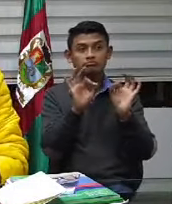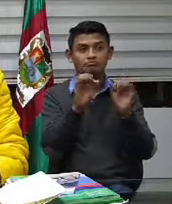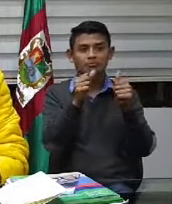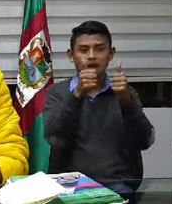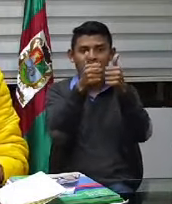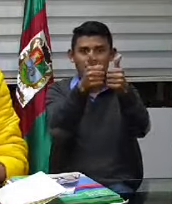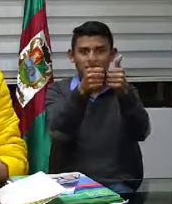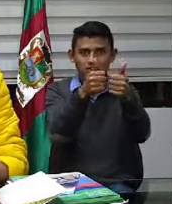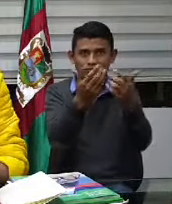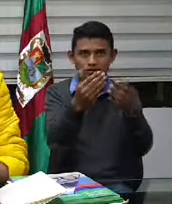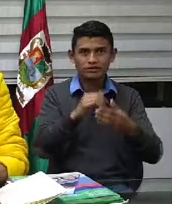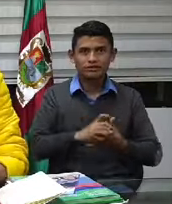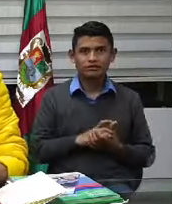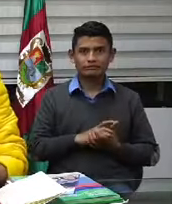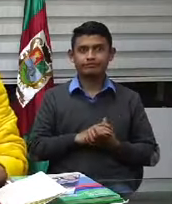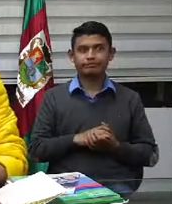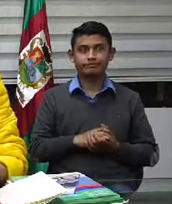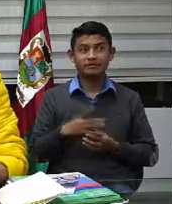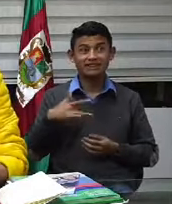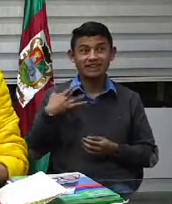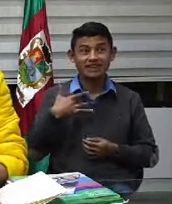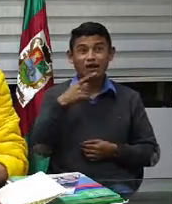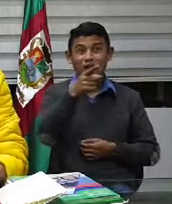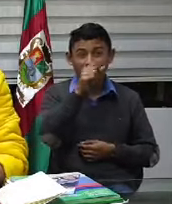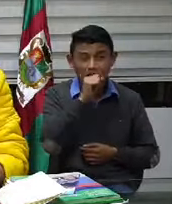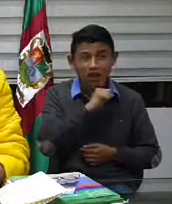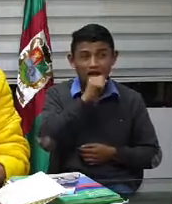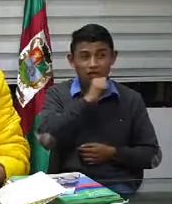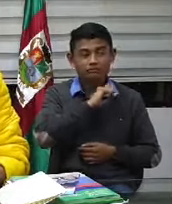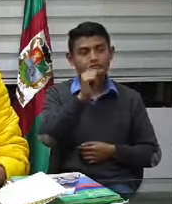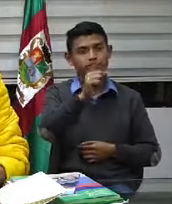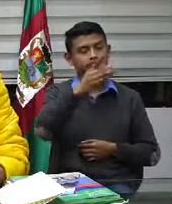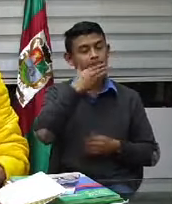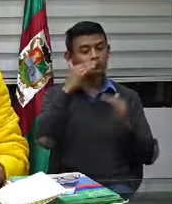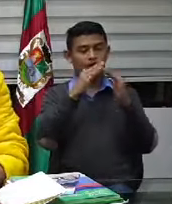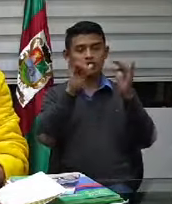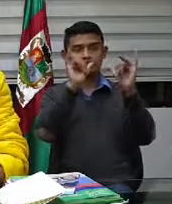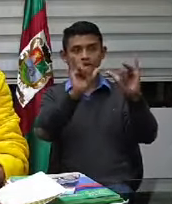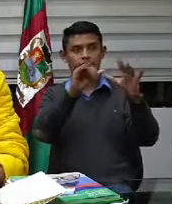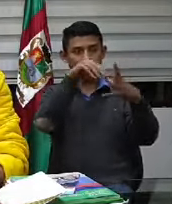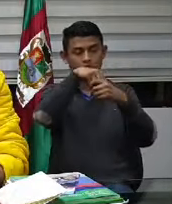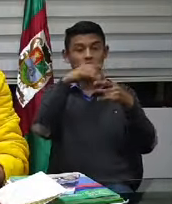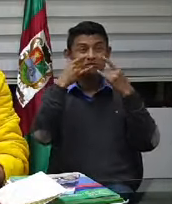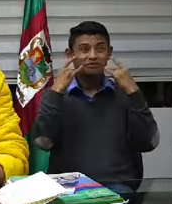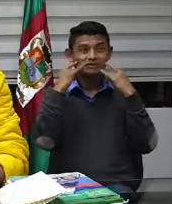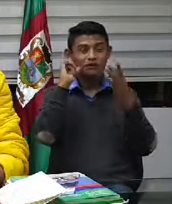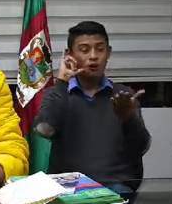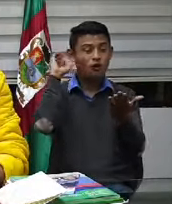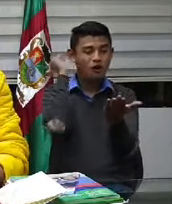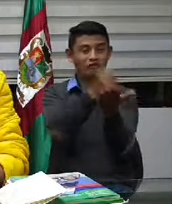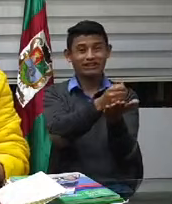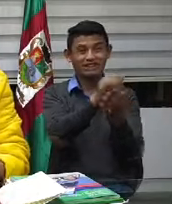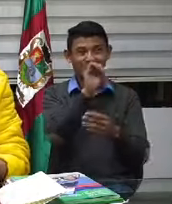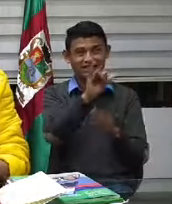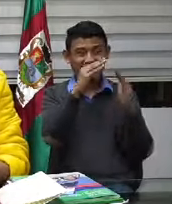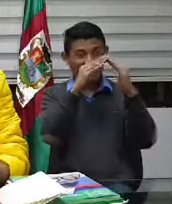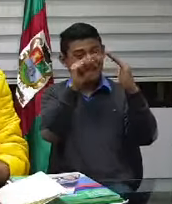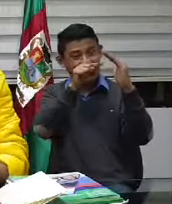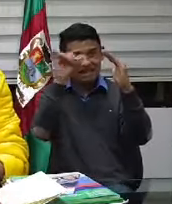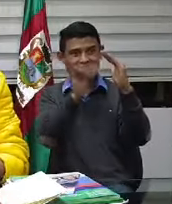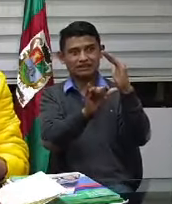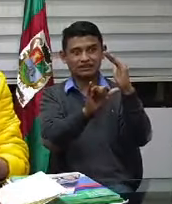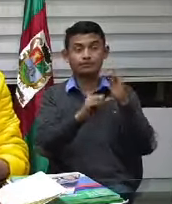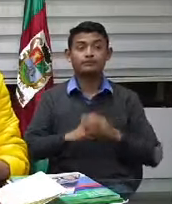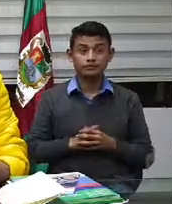síntomas el que tenga síntomas pues fácil va a estar en su casa tiene que usar tapabocas porque es obligatorio en su casa y va a estar